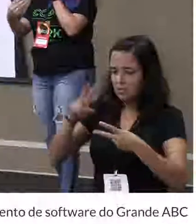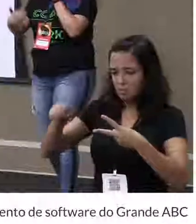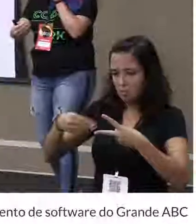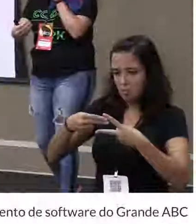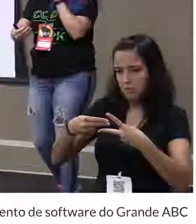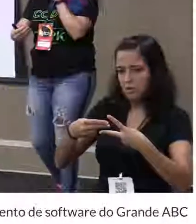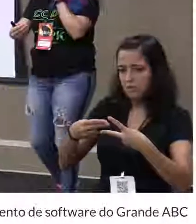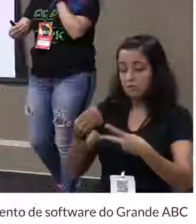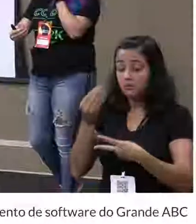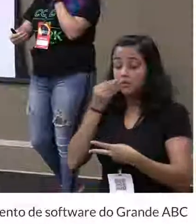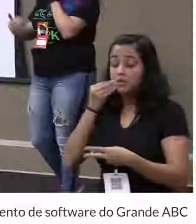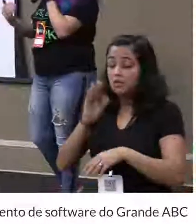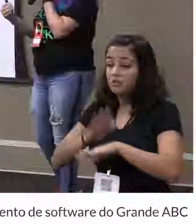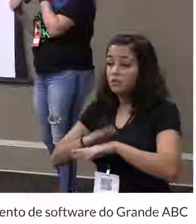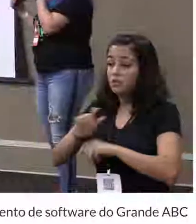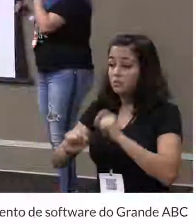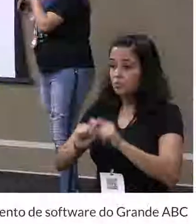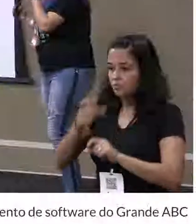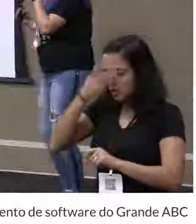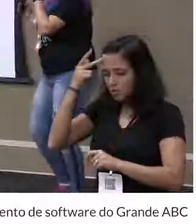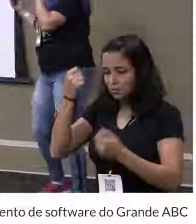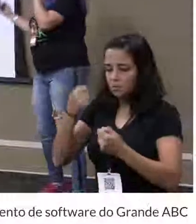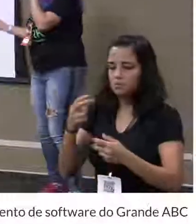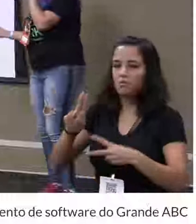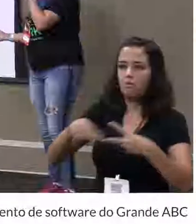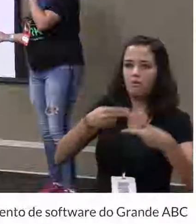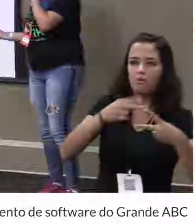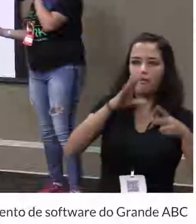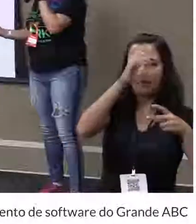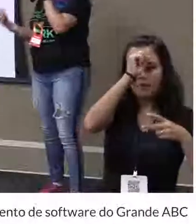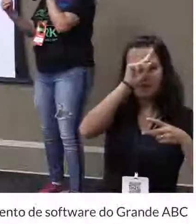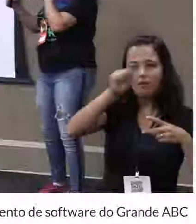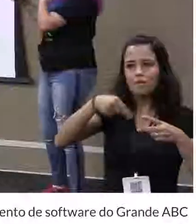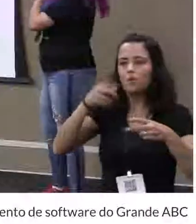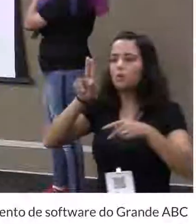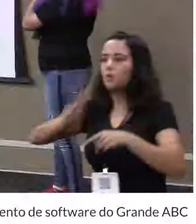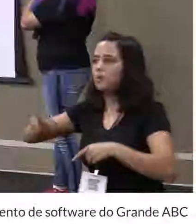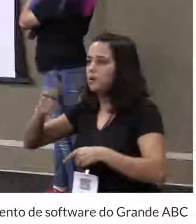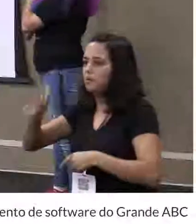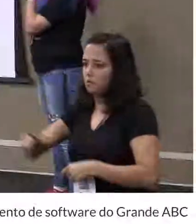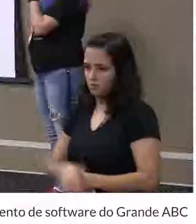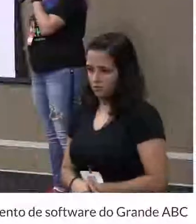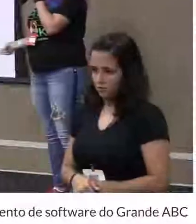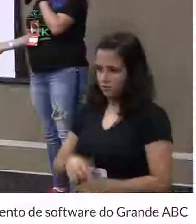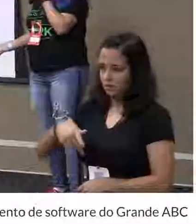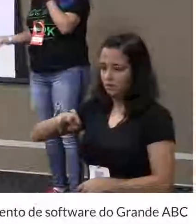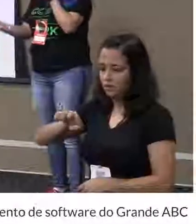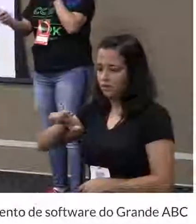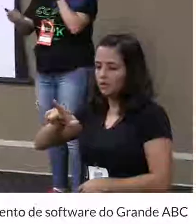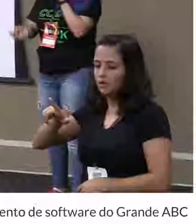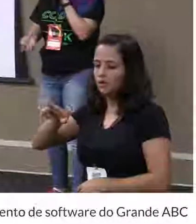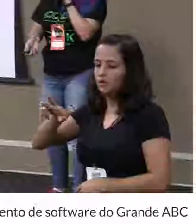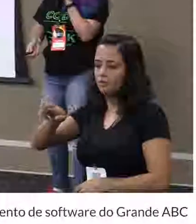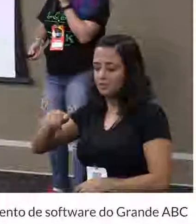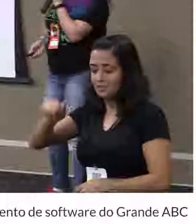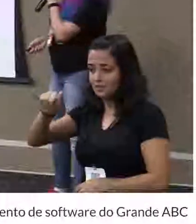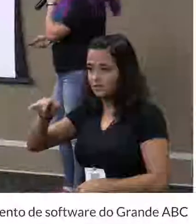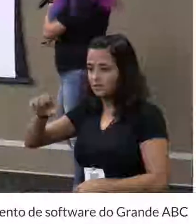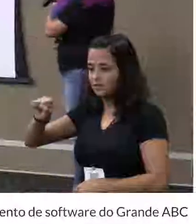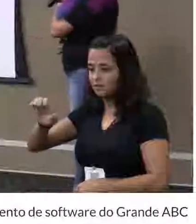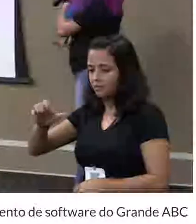tentar implementar isso para a pessoa não ter que aprender o jQuery. Para a pessoa poder usar, por exemplo, o Query Selector, só com o JavaScript.